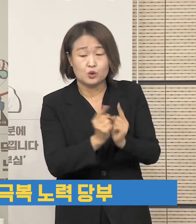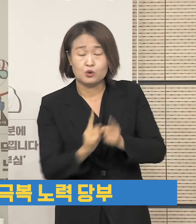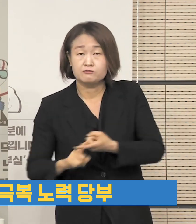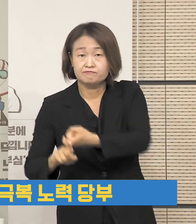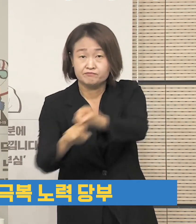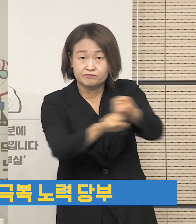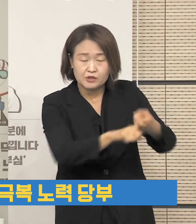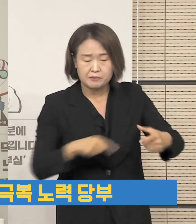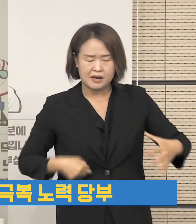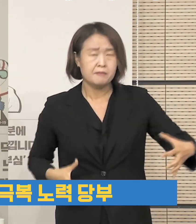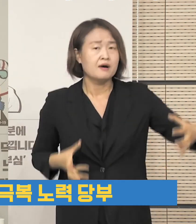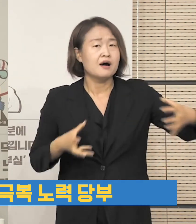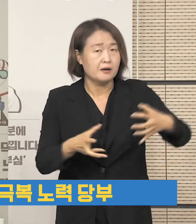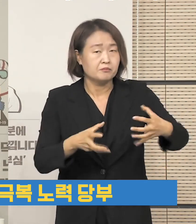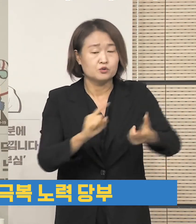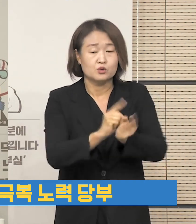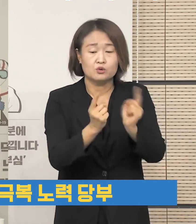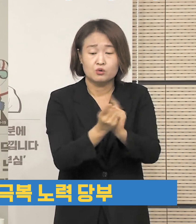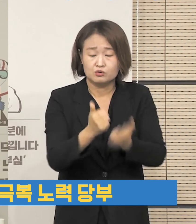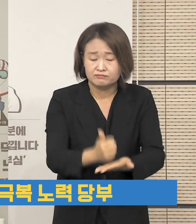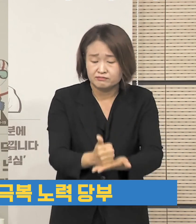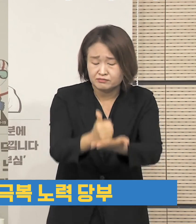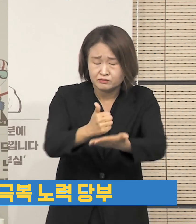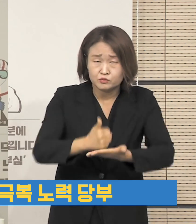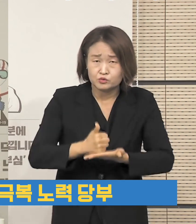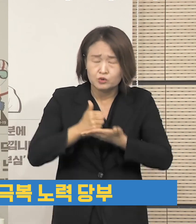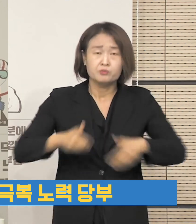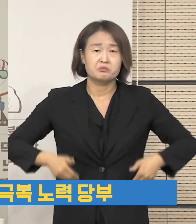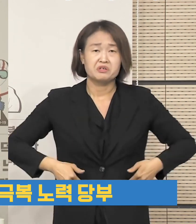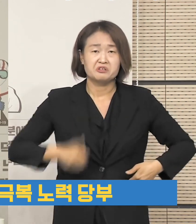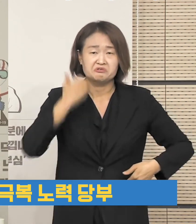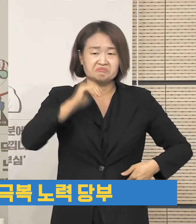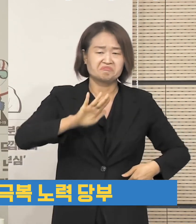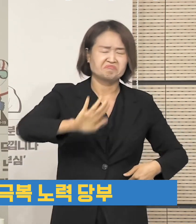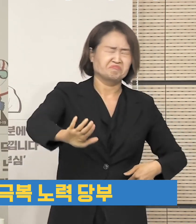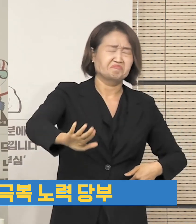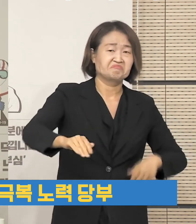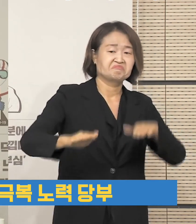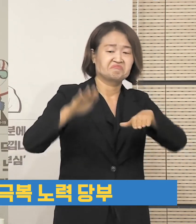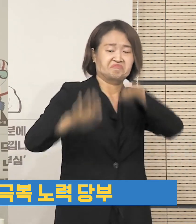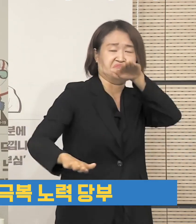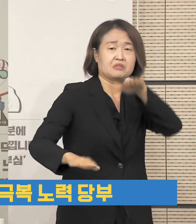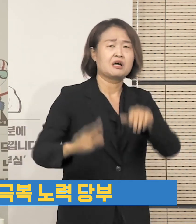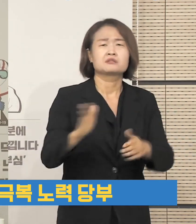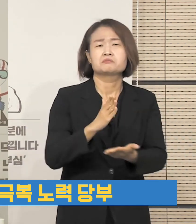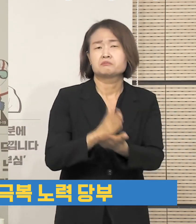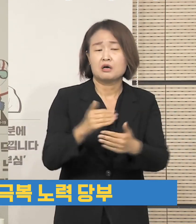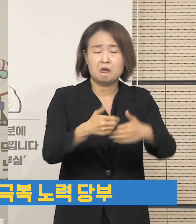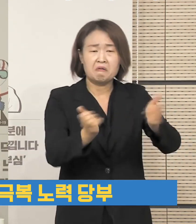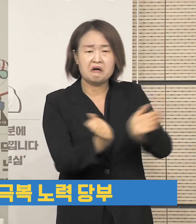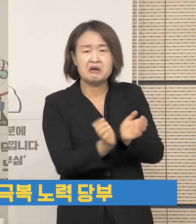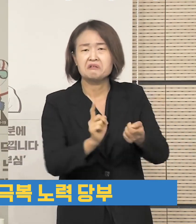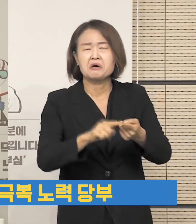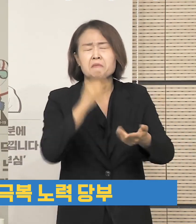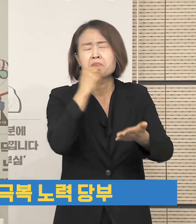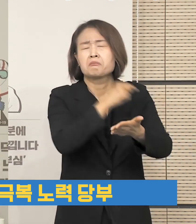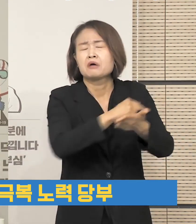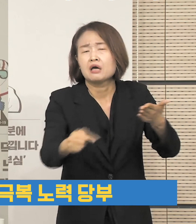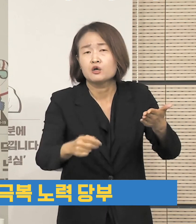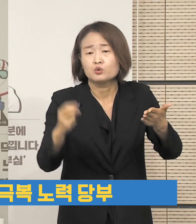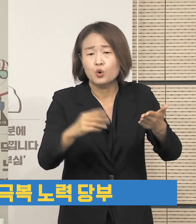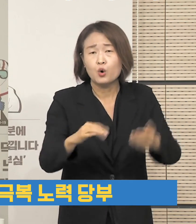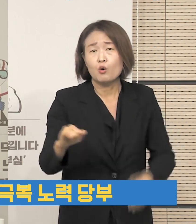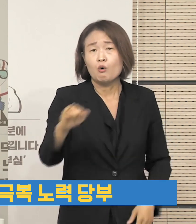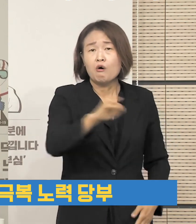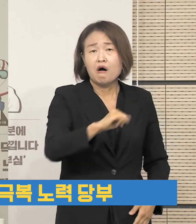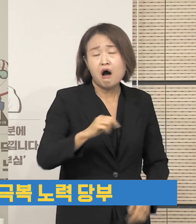협력의 정신을 존중해야 합니다. 차별과 배제는 공동체 정신을 훼손할 뿐 아니라 코로나19 감염을